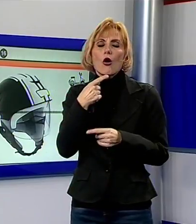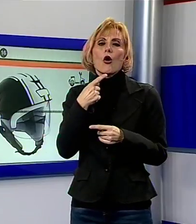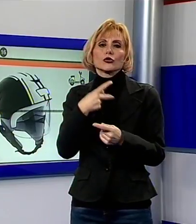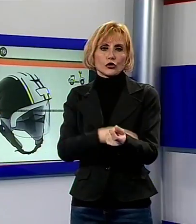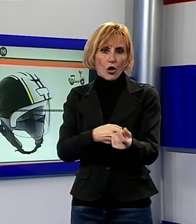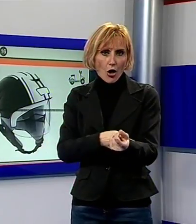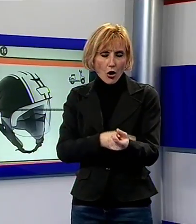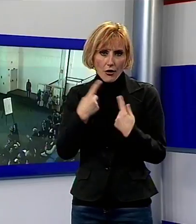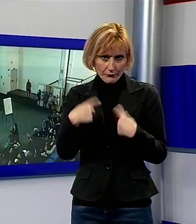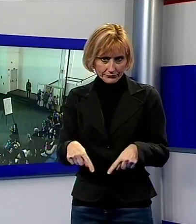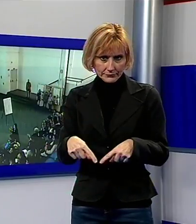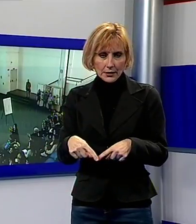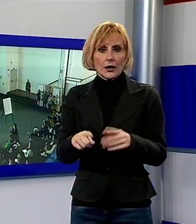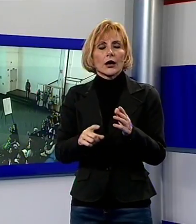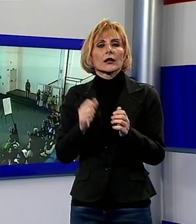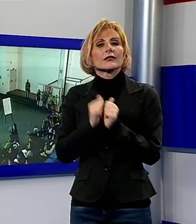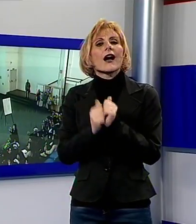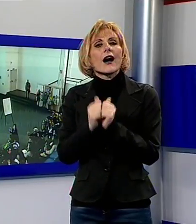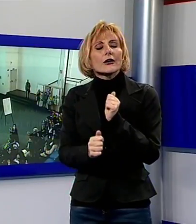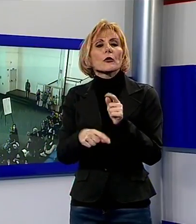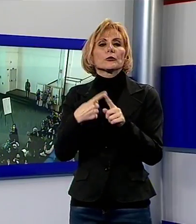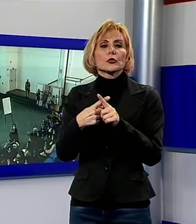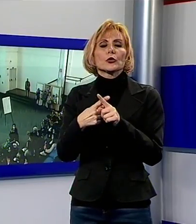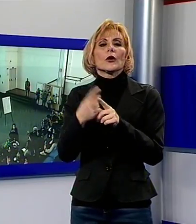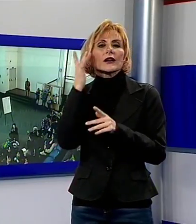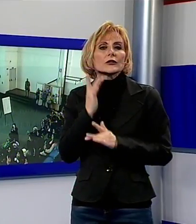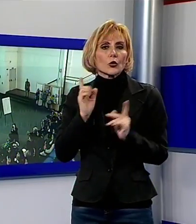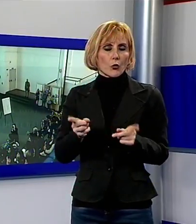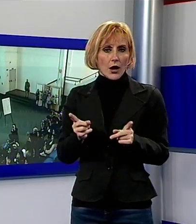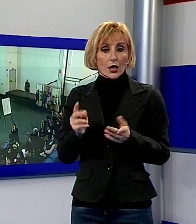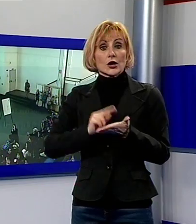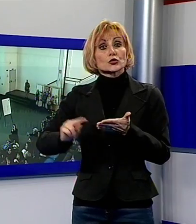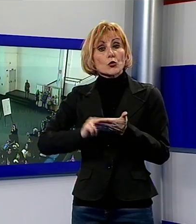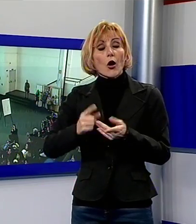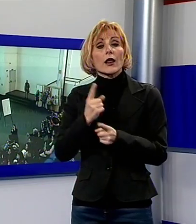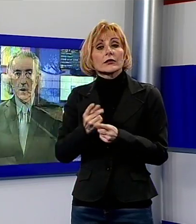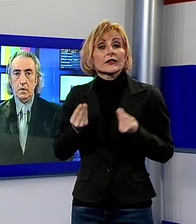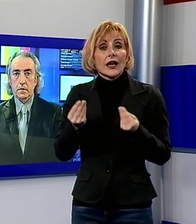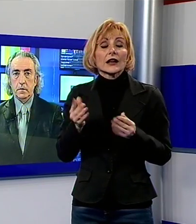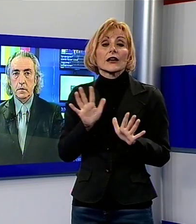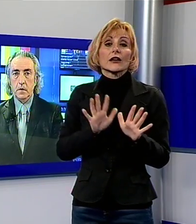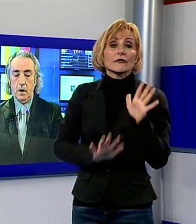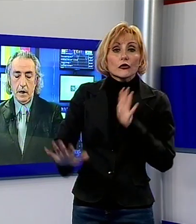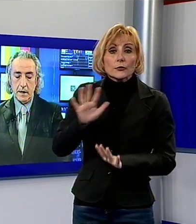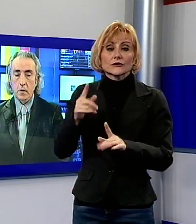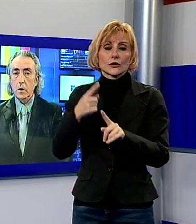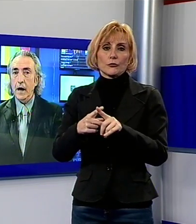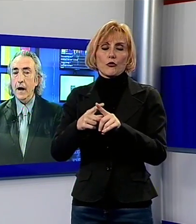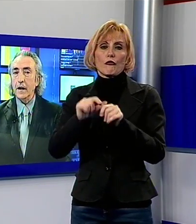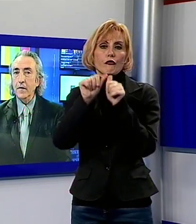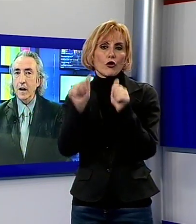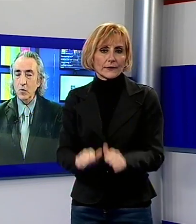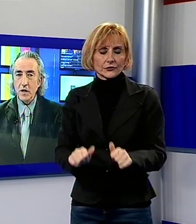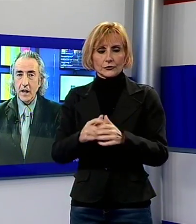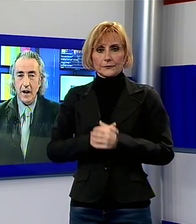progetto. La scuola deve fare queste cose, deve fare informazione e formazione. A San Luca